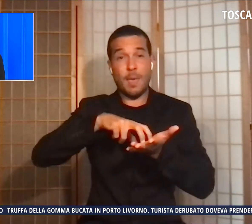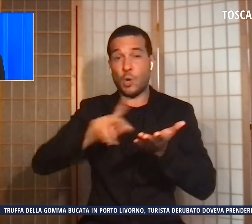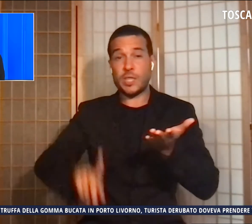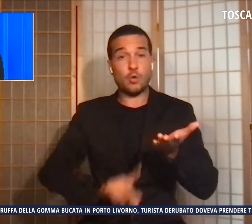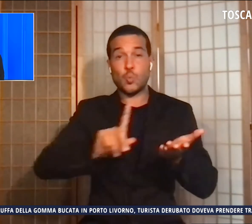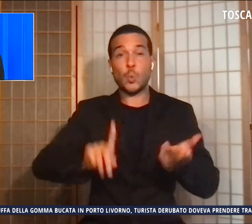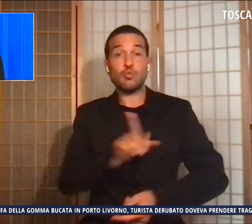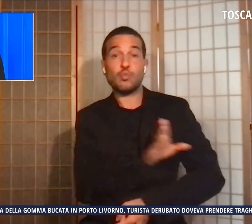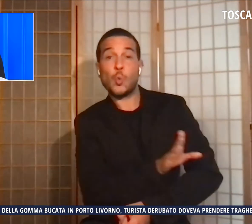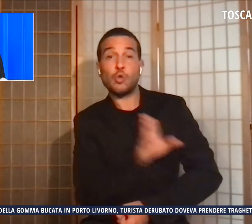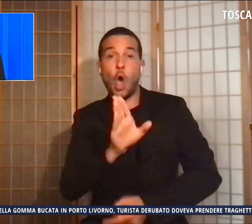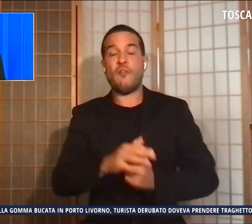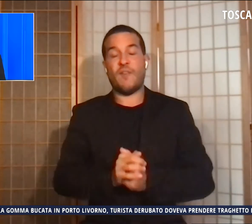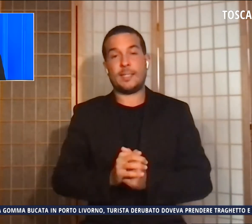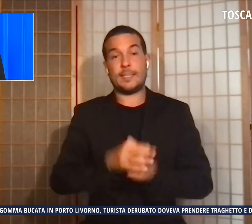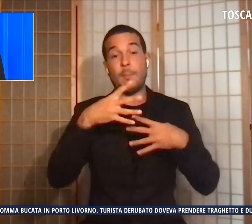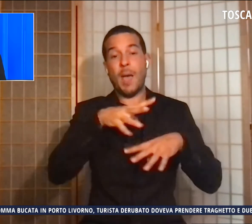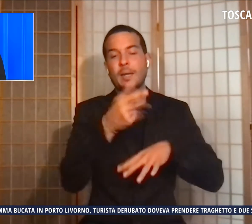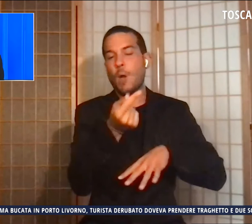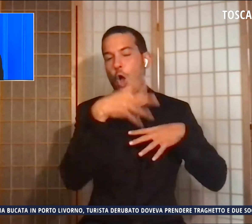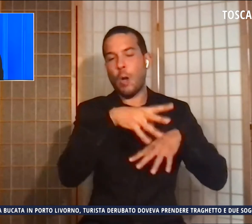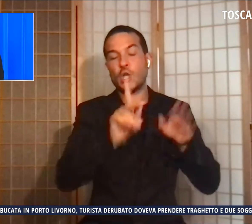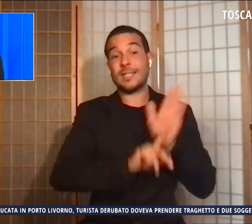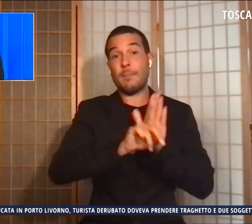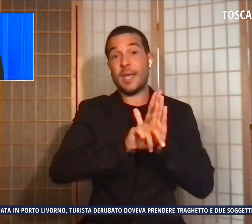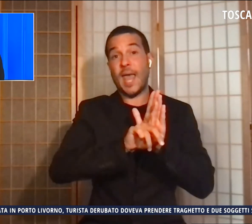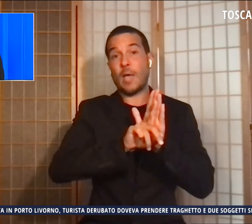poco mossi, temperature in lieve calo.